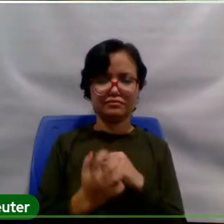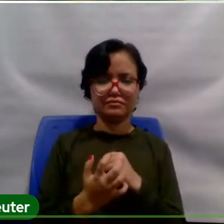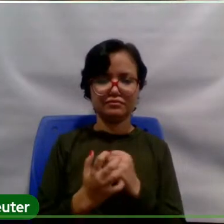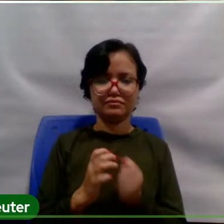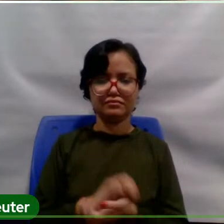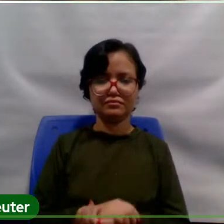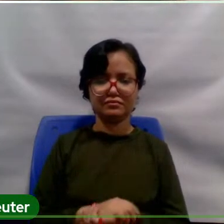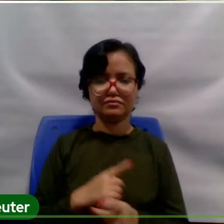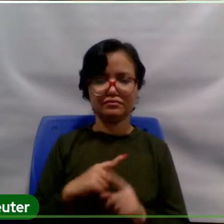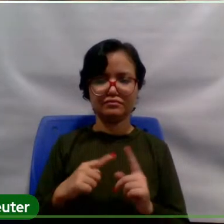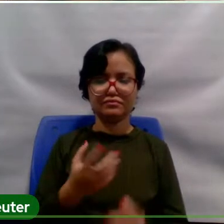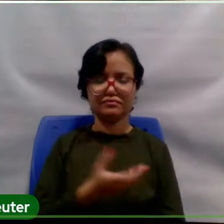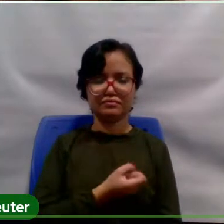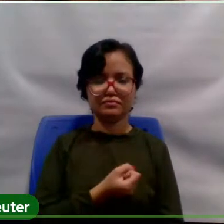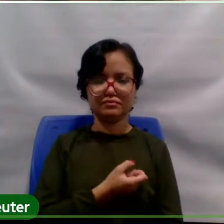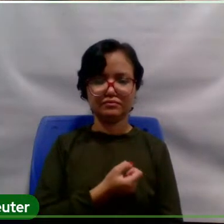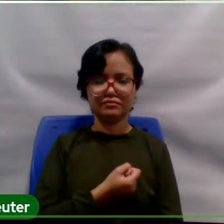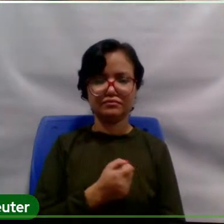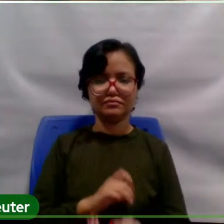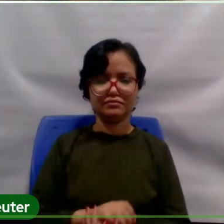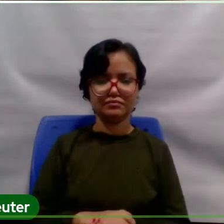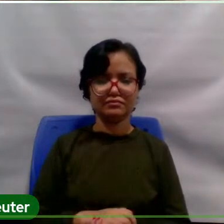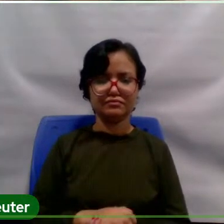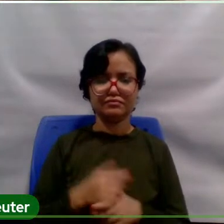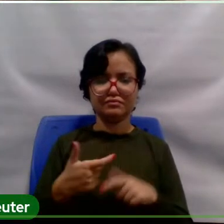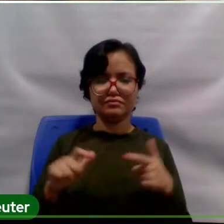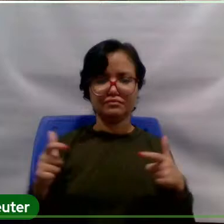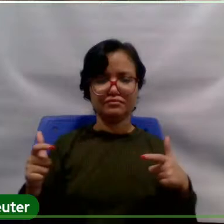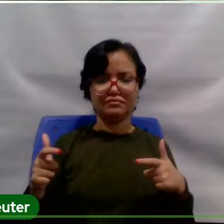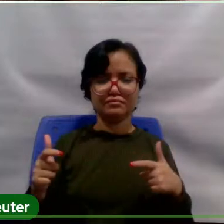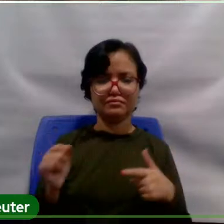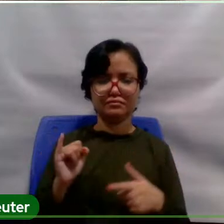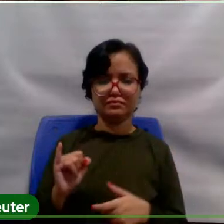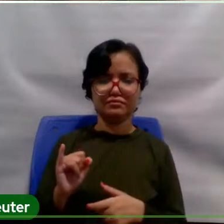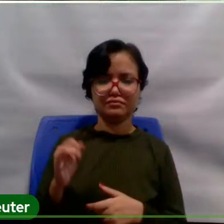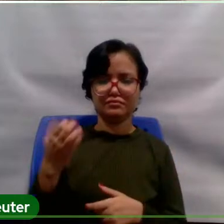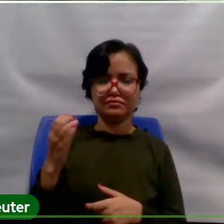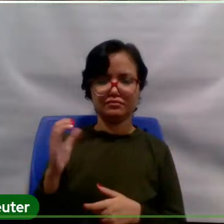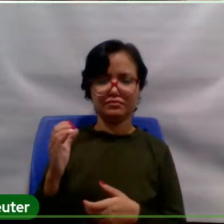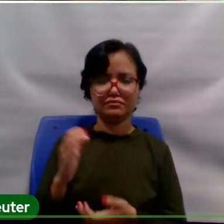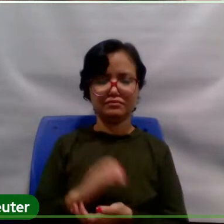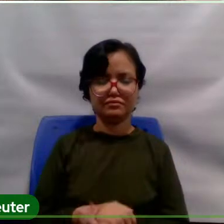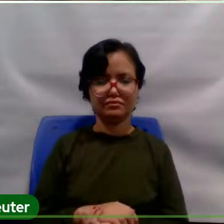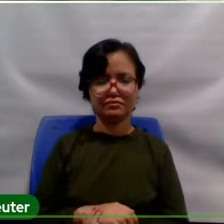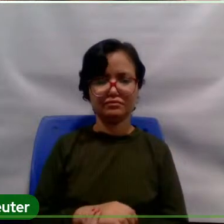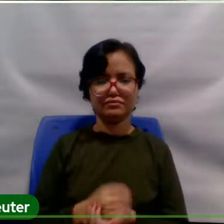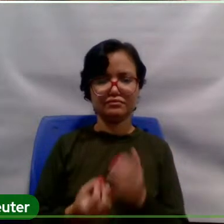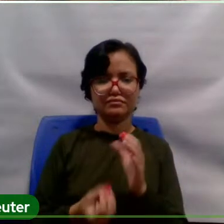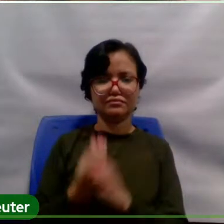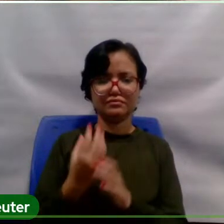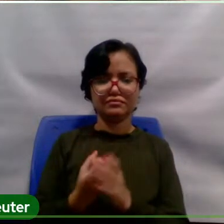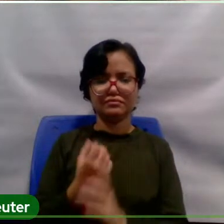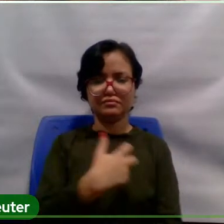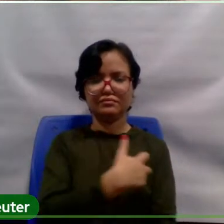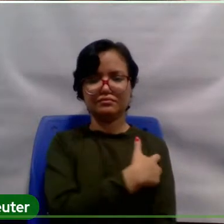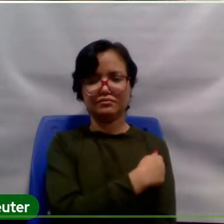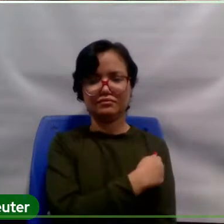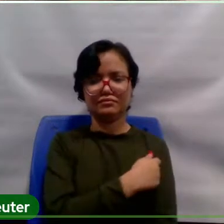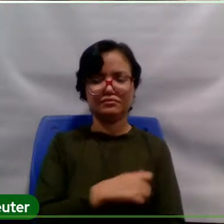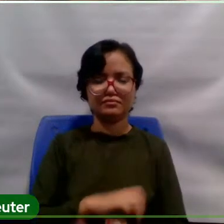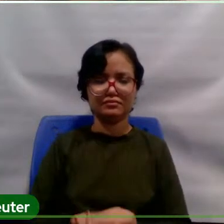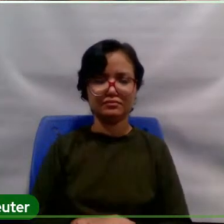mas esse número poderia ser muito maior se não fosse a ciência, a contribuição da ciência, né? A produção de vacinas, né?